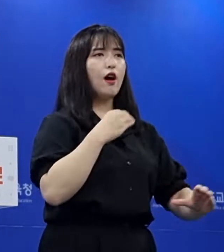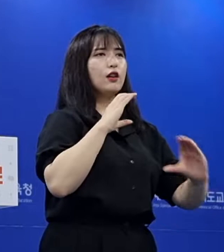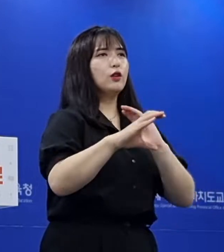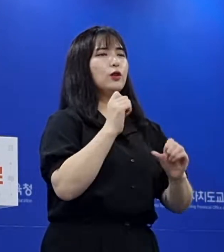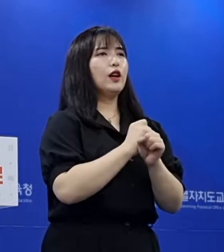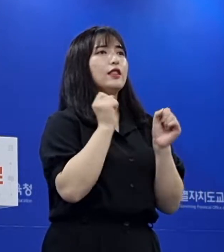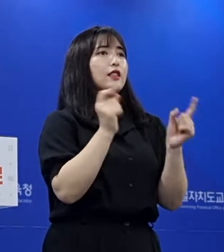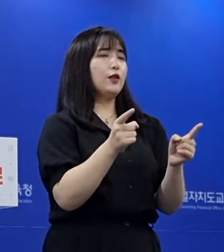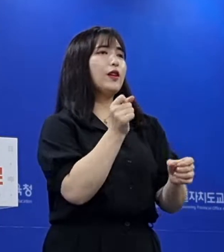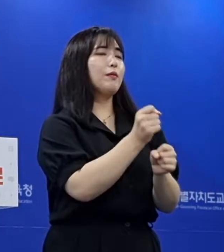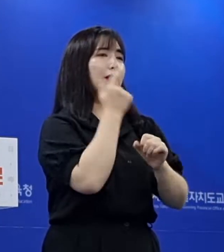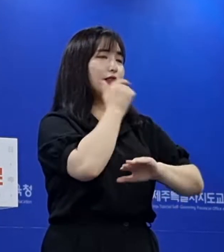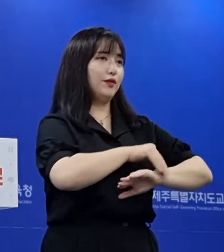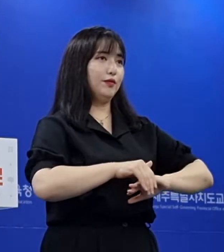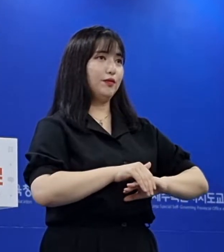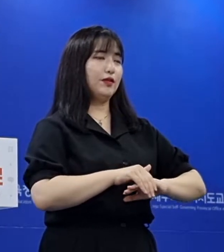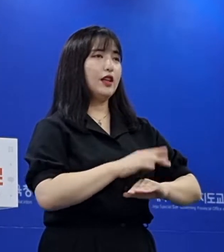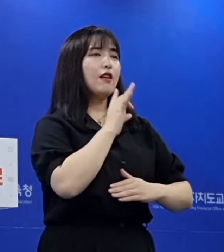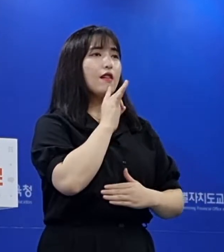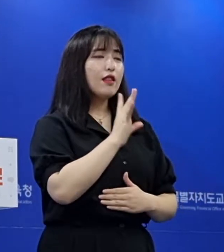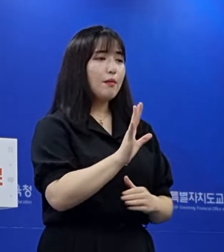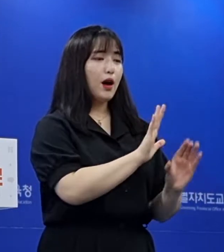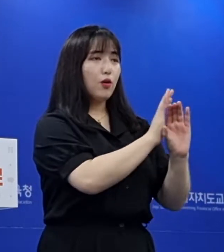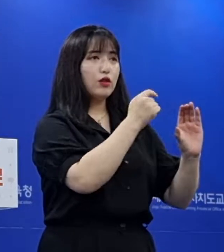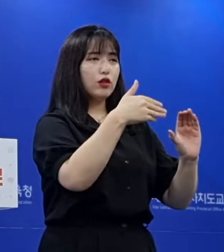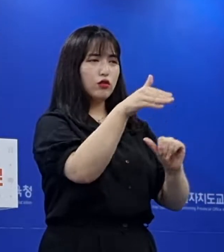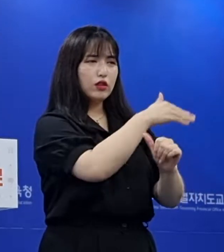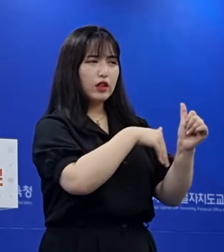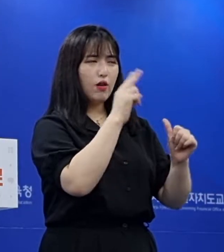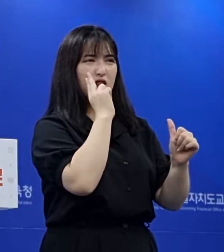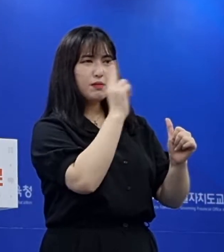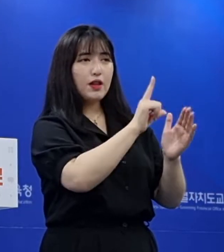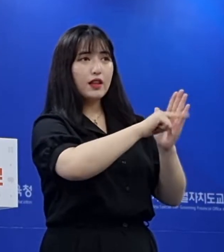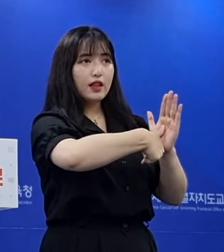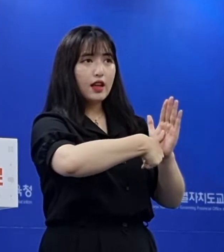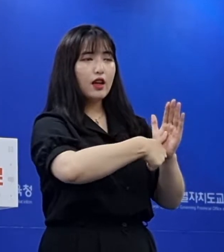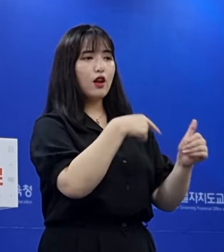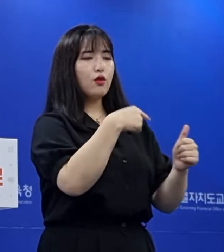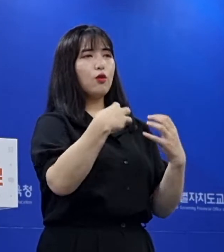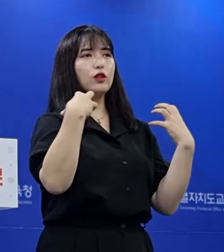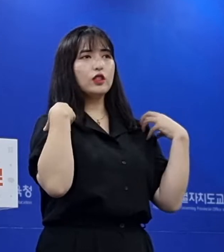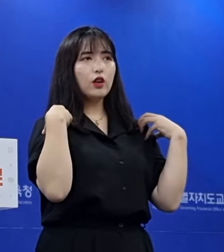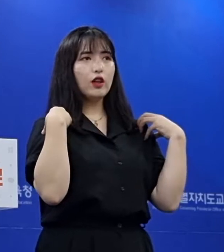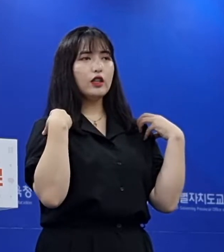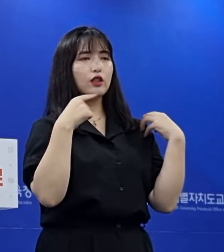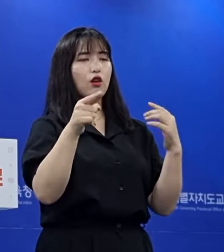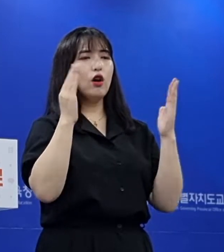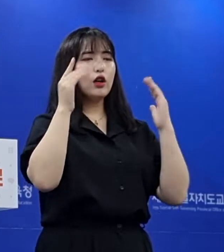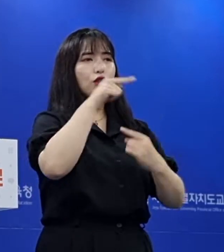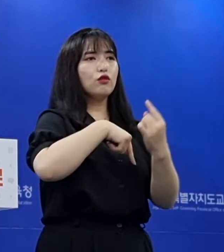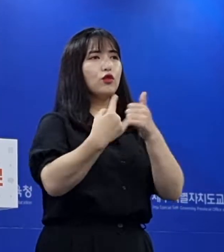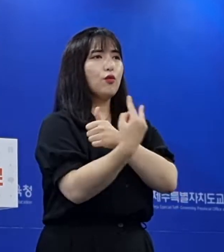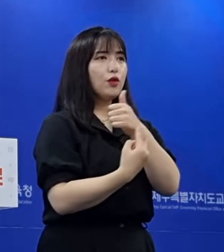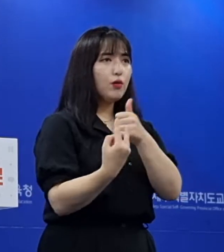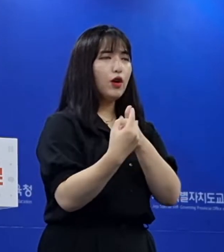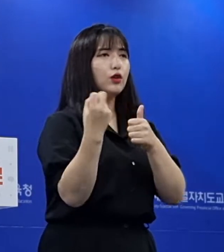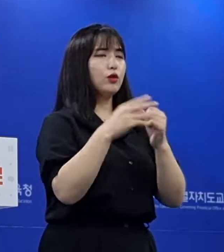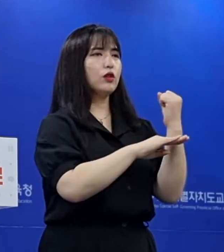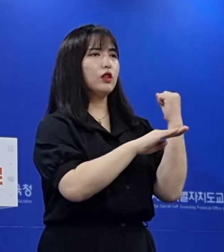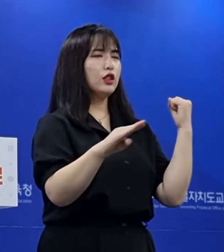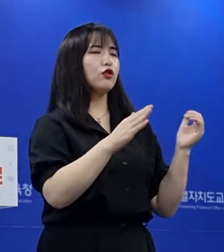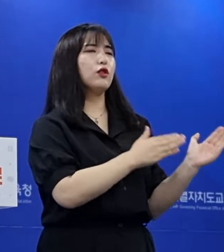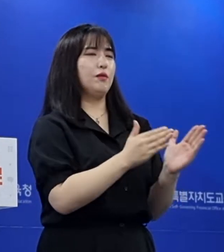기회를 만들겠습니다. 다만 코로나19 상황 심각 시에는 교육청에서 학사 운영 유형 및 기준을